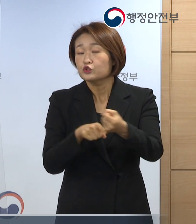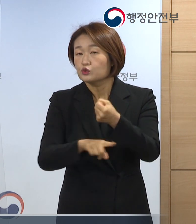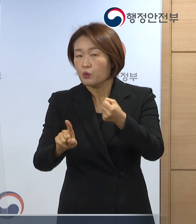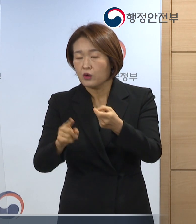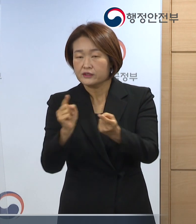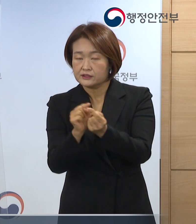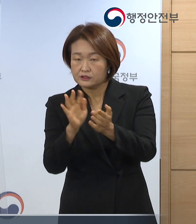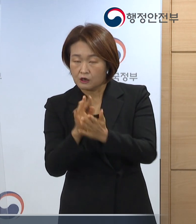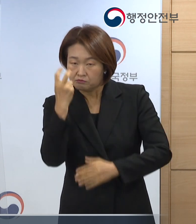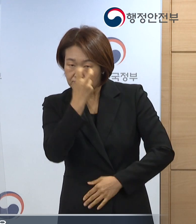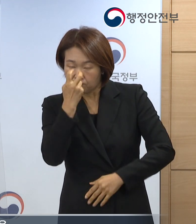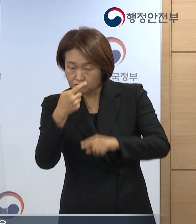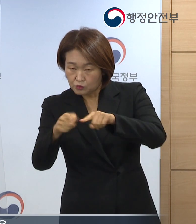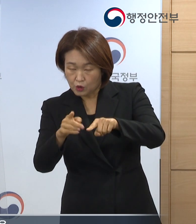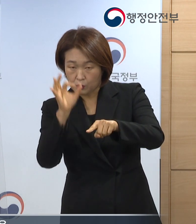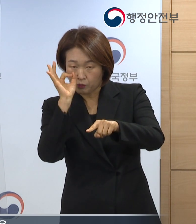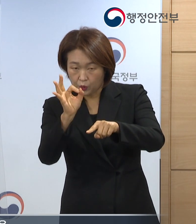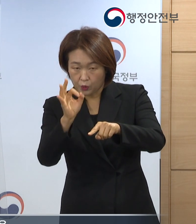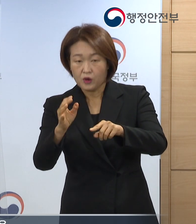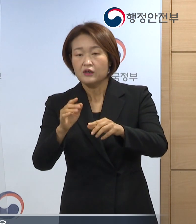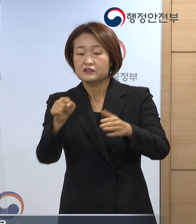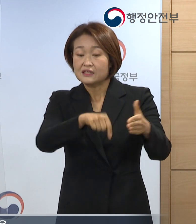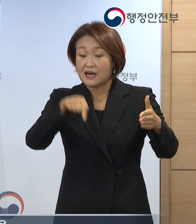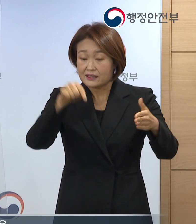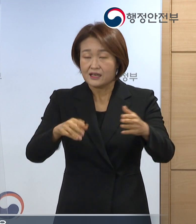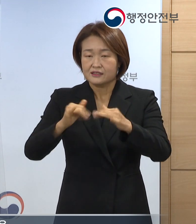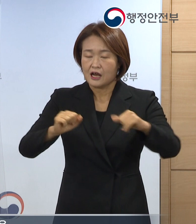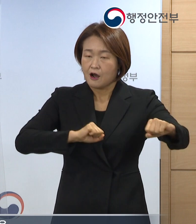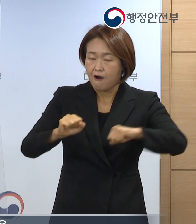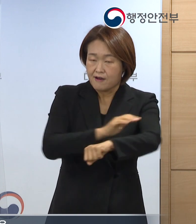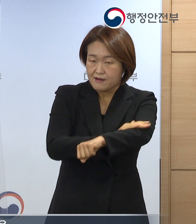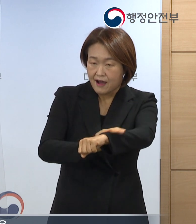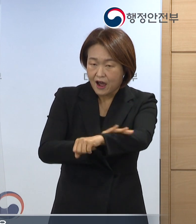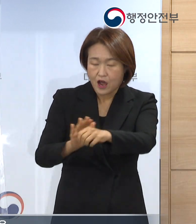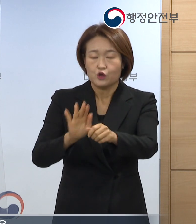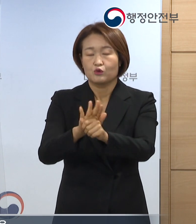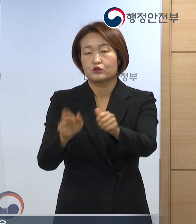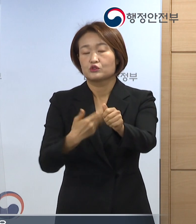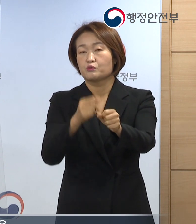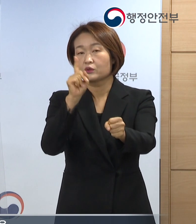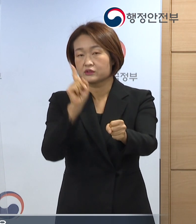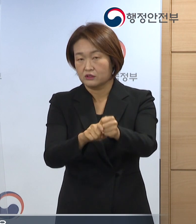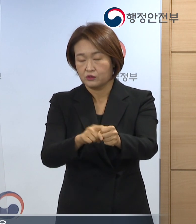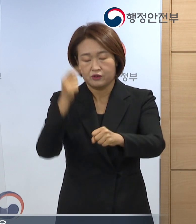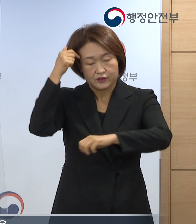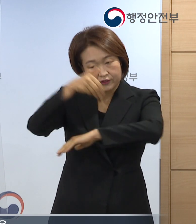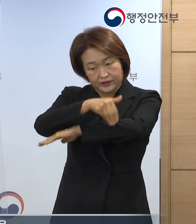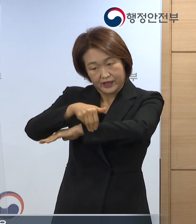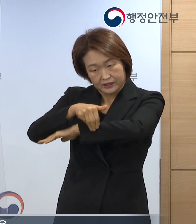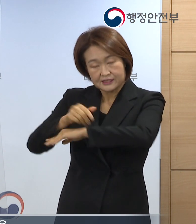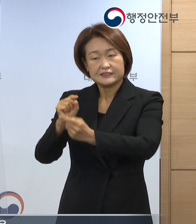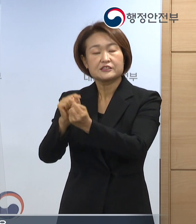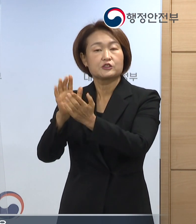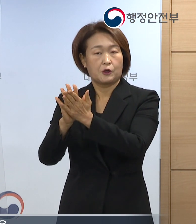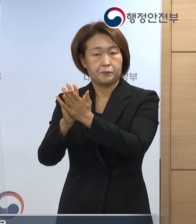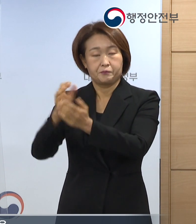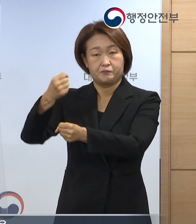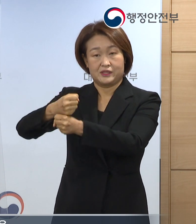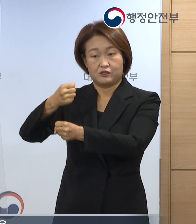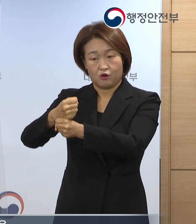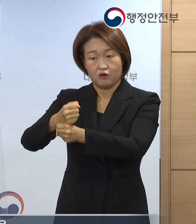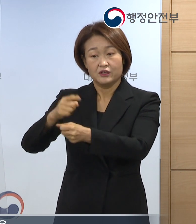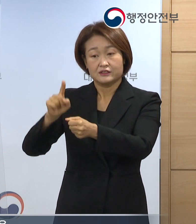진단, 분석하여 인구 활성화를 위한 전략에 해당하는 인구 활력 계획을 직접 수립하고